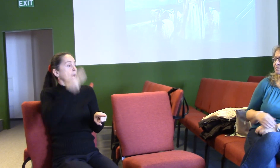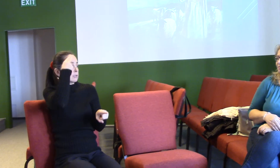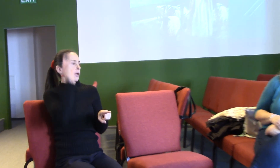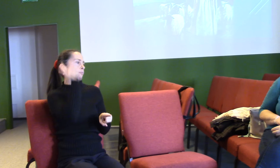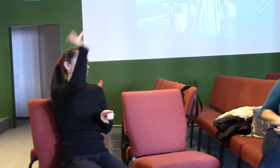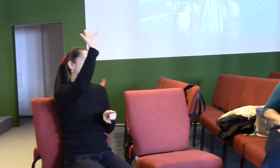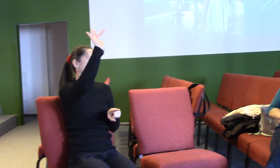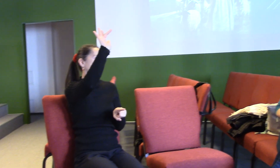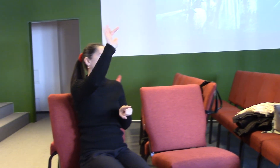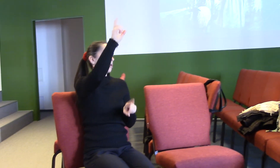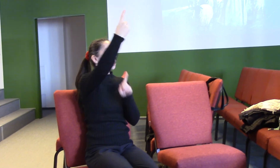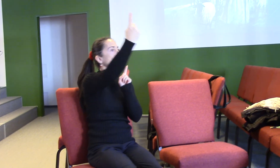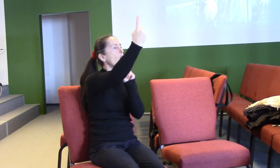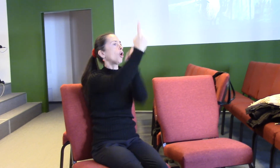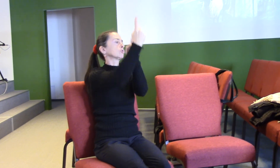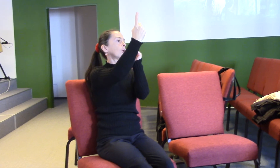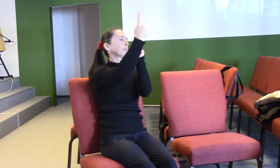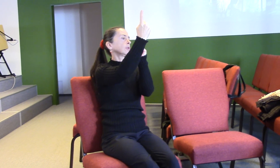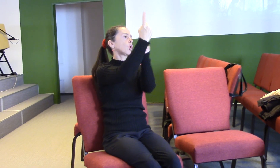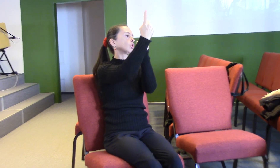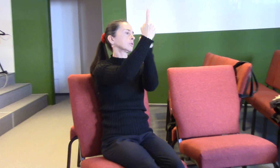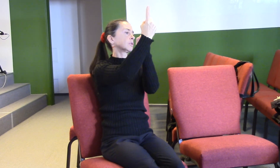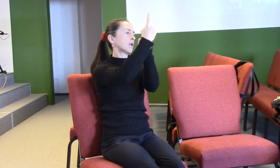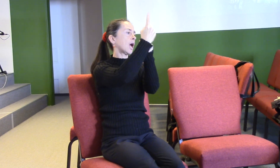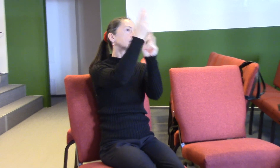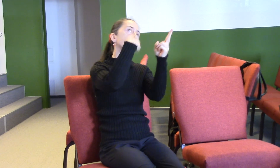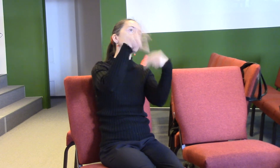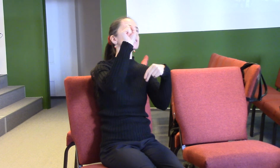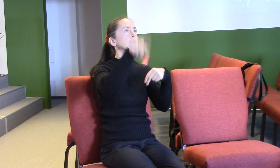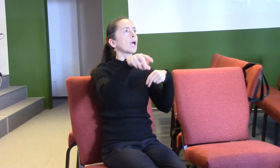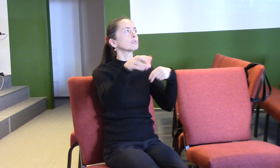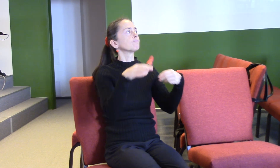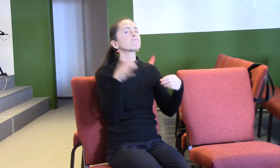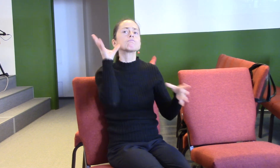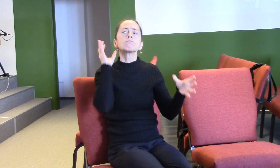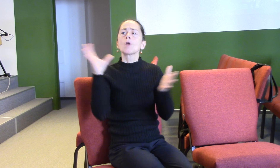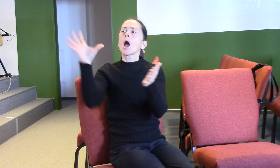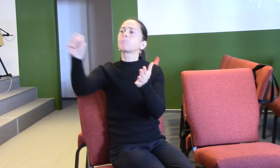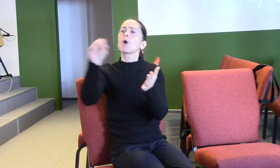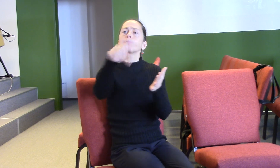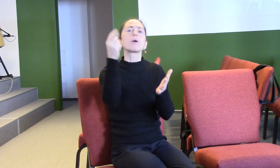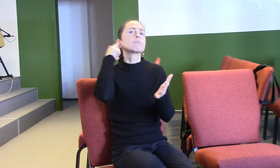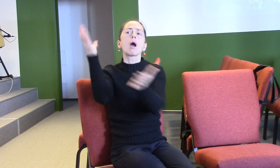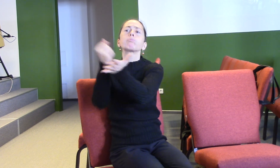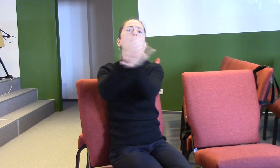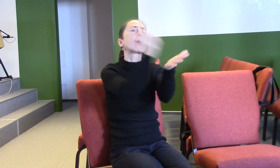Je to víc než získávání informací o něm. Je to